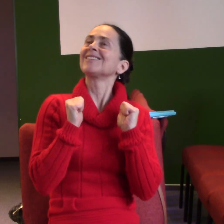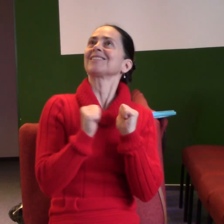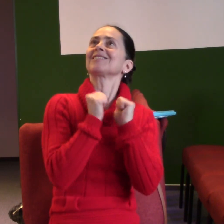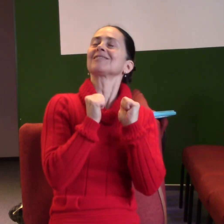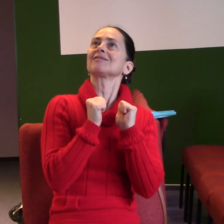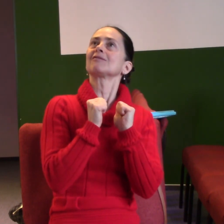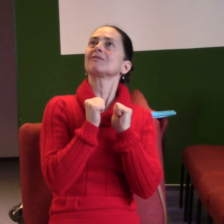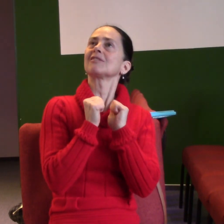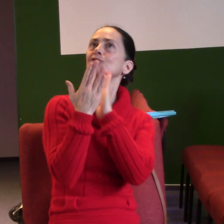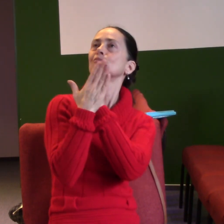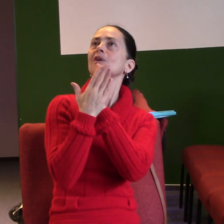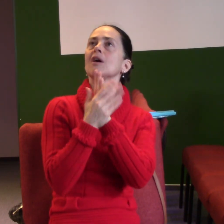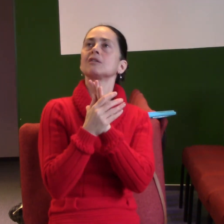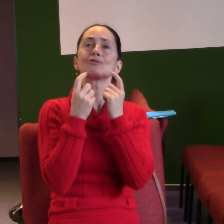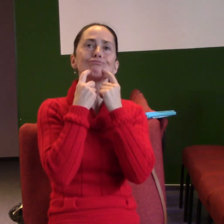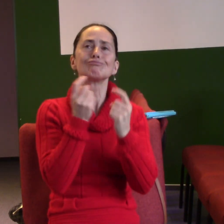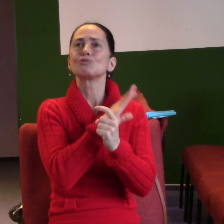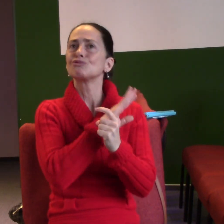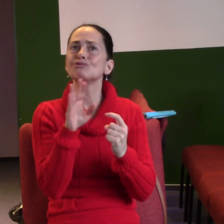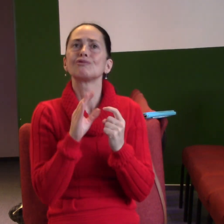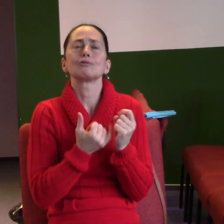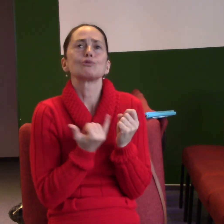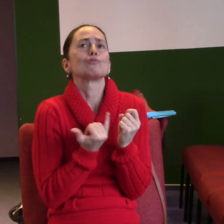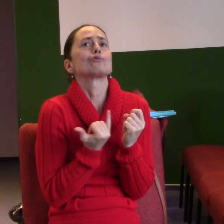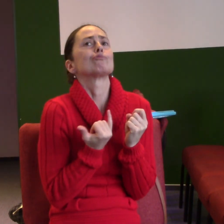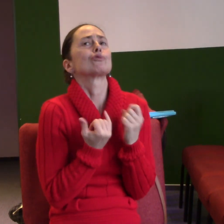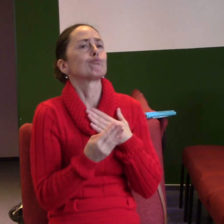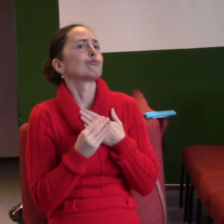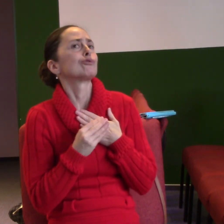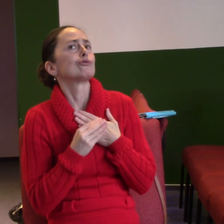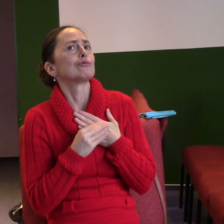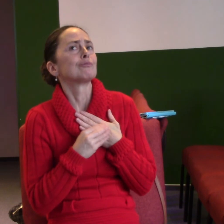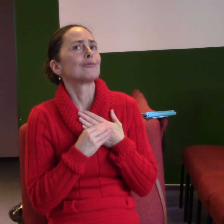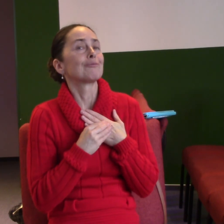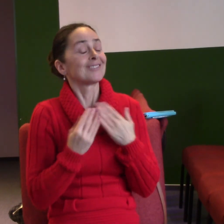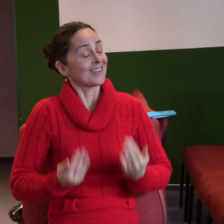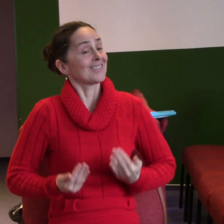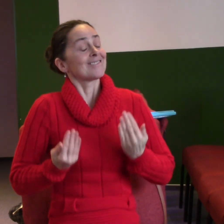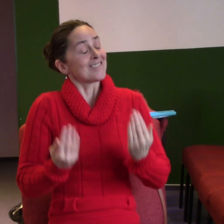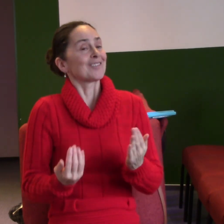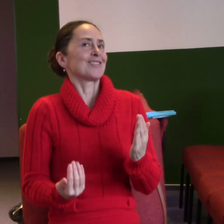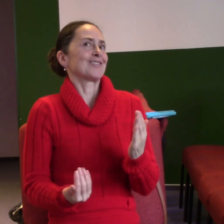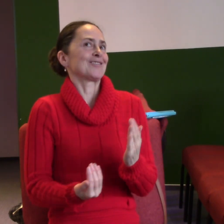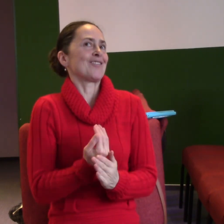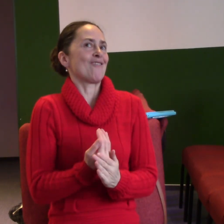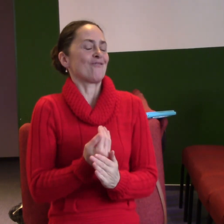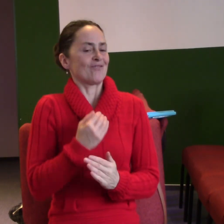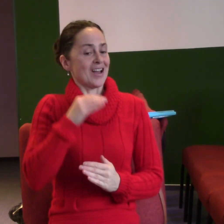působí Duchu Boží nám stále znovu a znovu připomíná. Narodil ses. Jsi dítě, syn a dcera